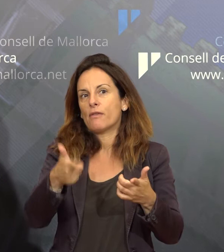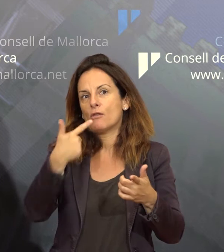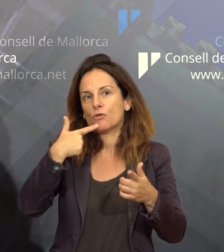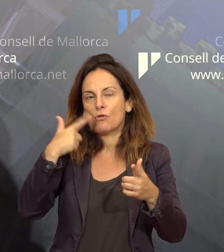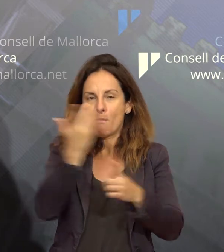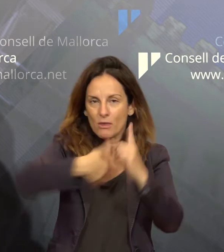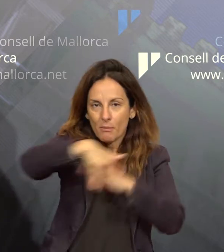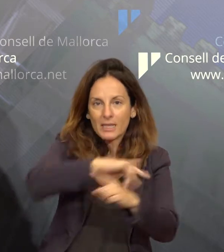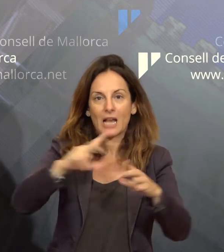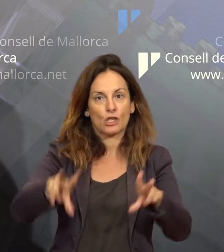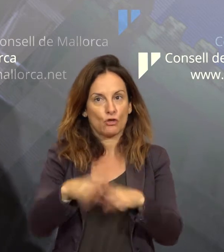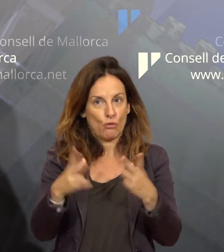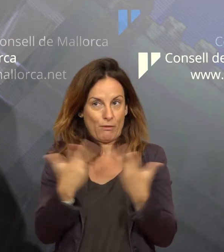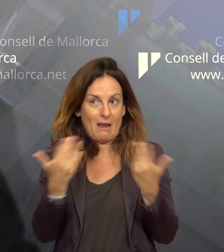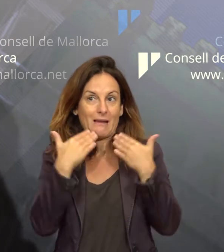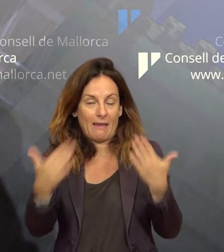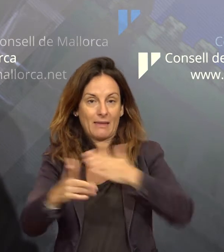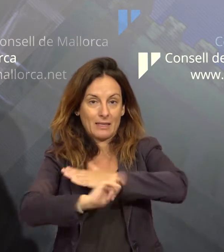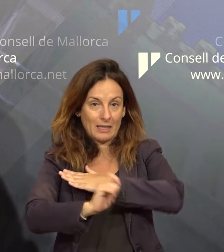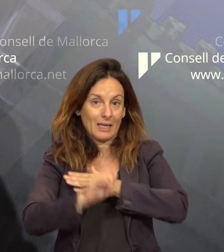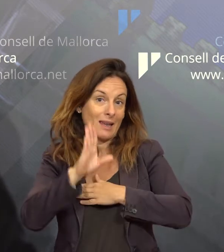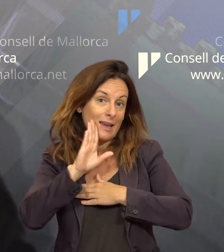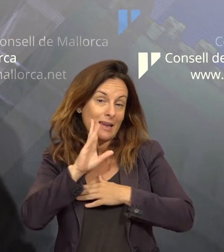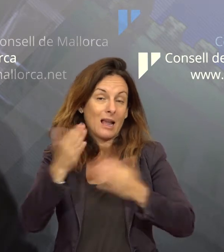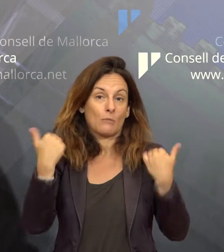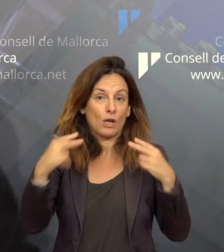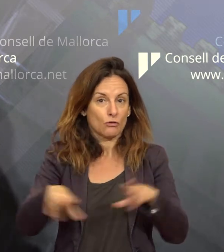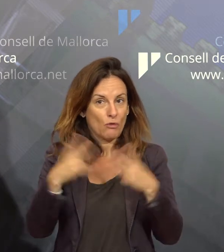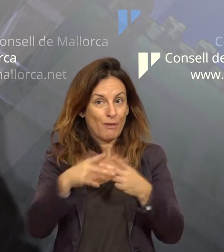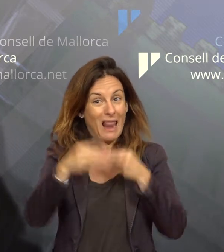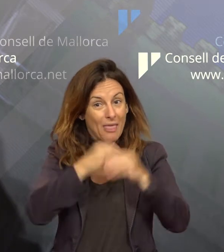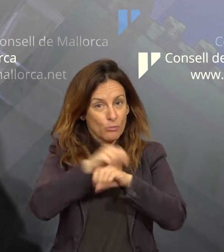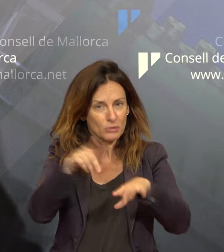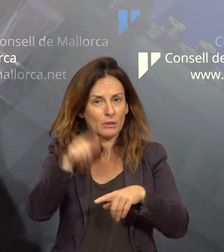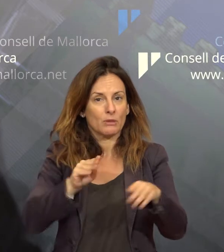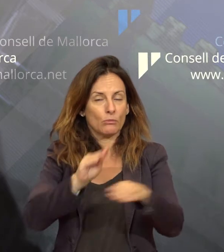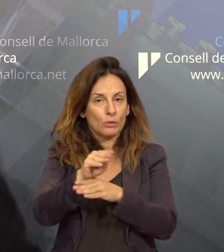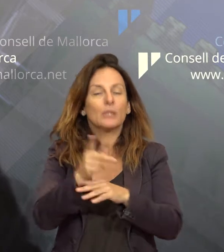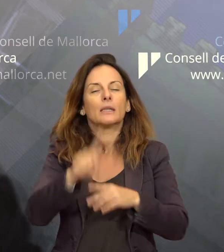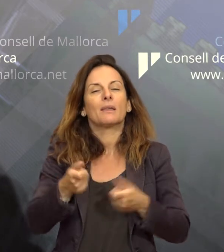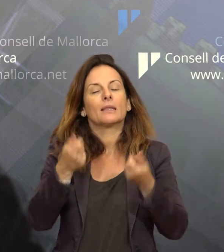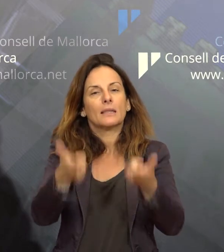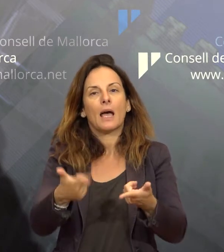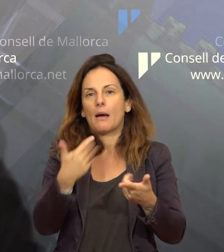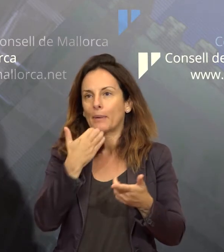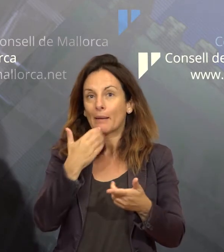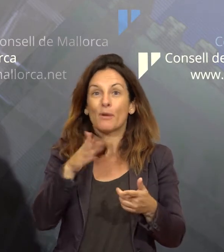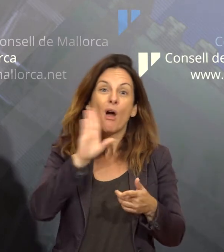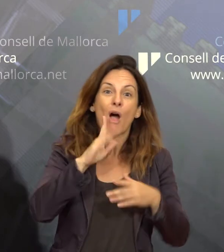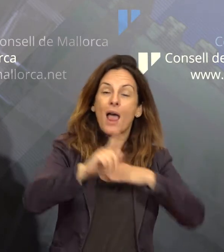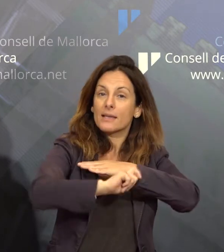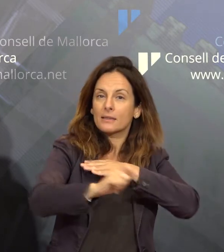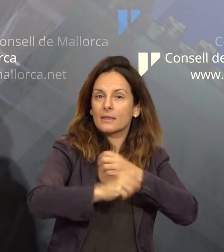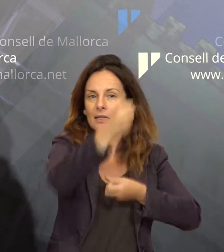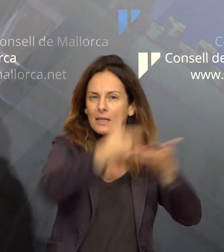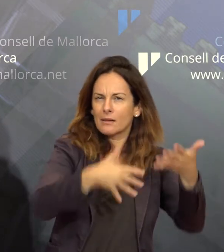estratègies de responsabilitat social, donar instruments i donar eines de com posar en pràctica aquestes estratègies i